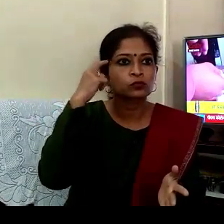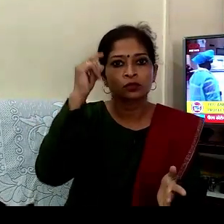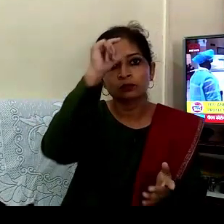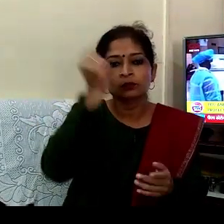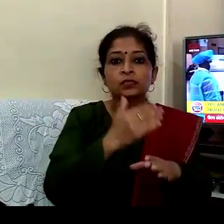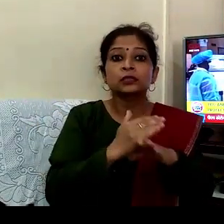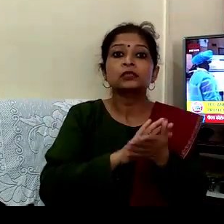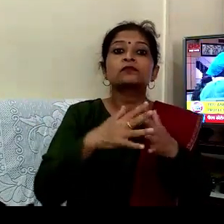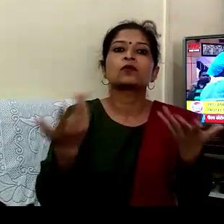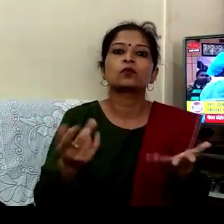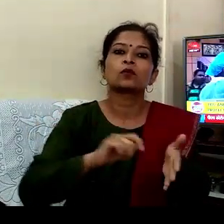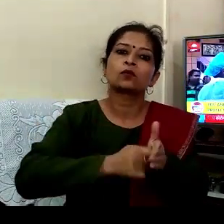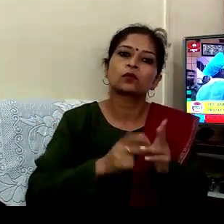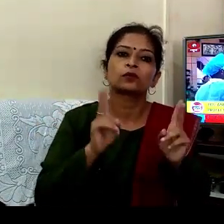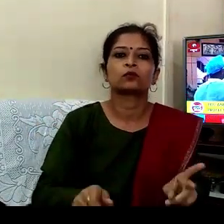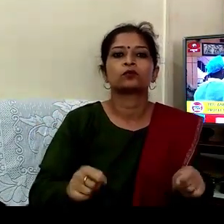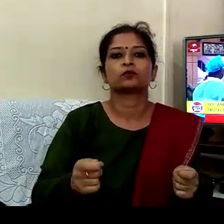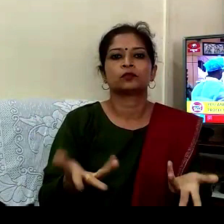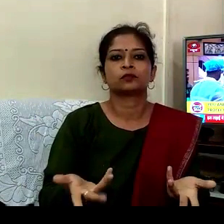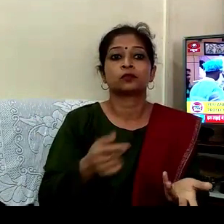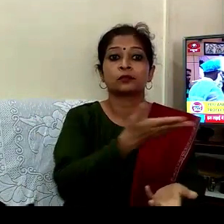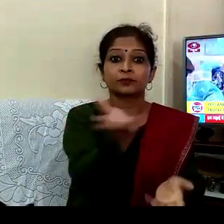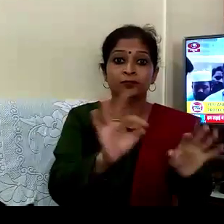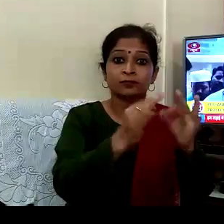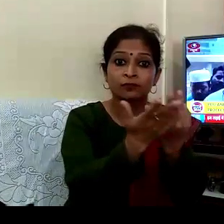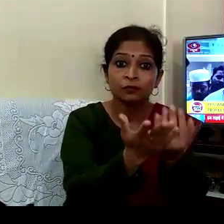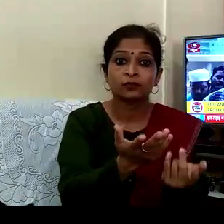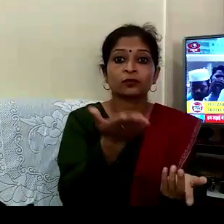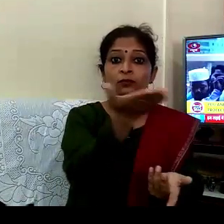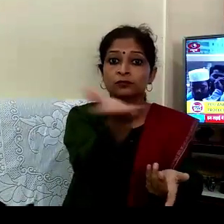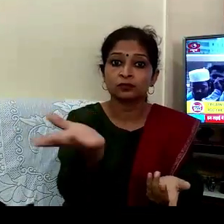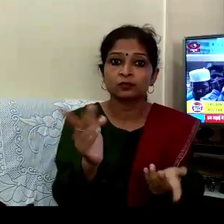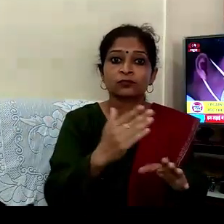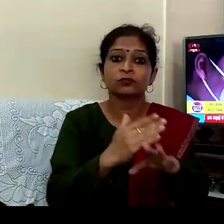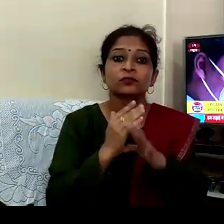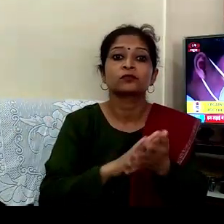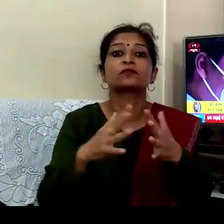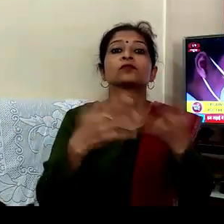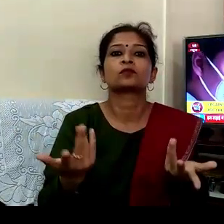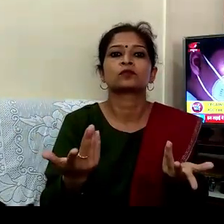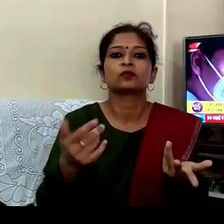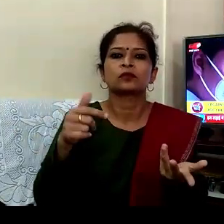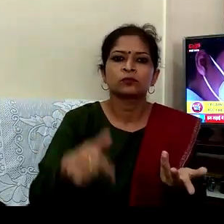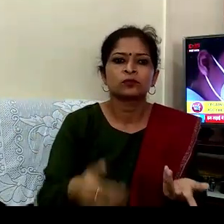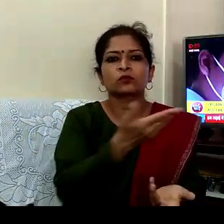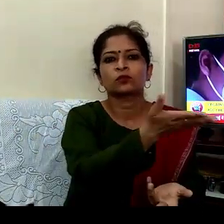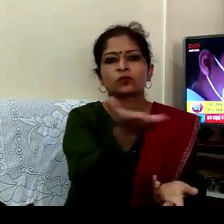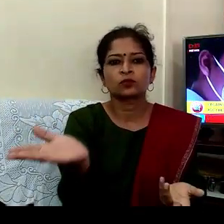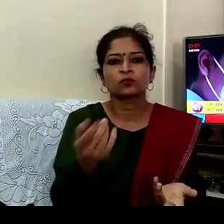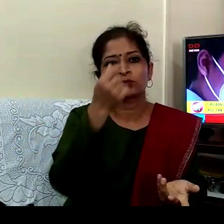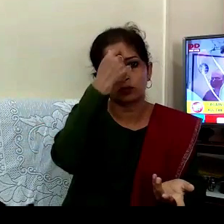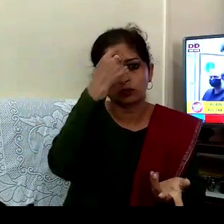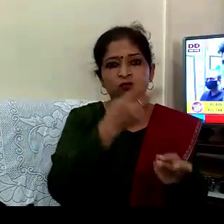کو آپ کے پریوار کو سرکشت رکھنا ہے میں پھر ایک بار آپ کو جو بھی اصویدہ ہوئی ہے